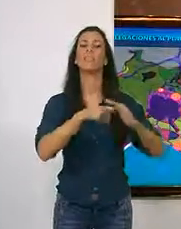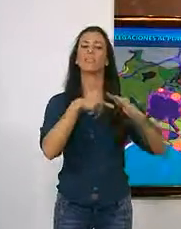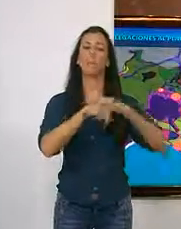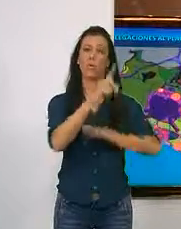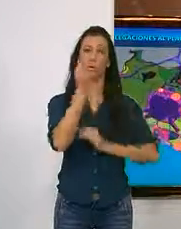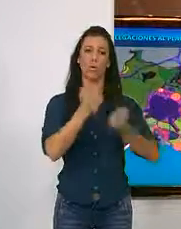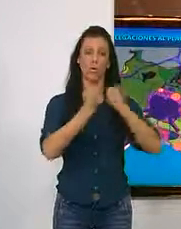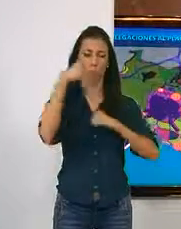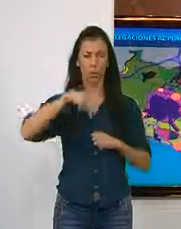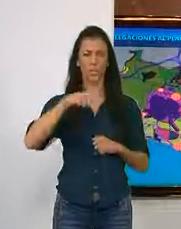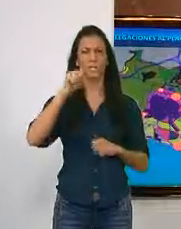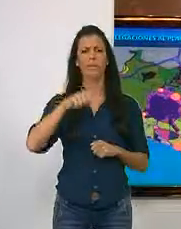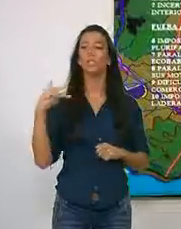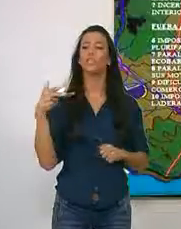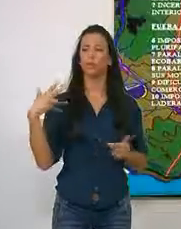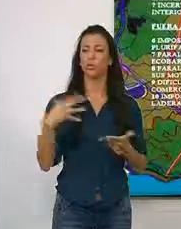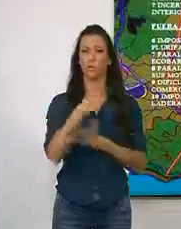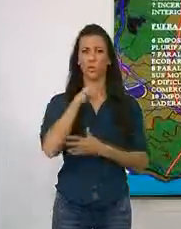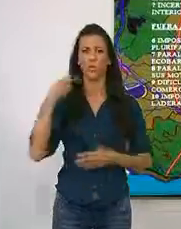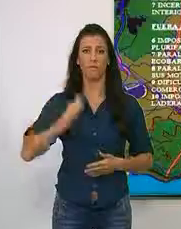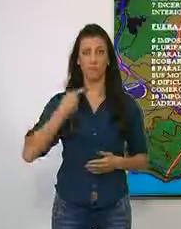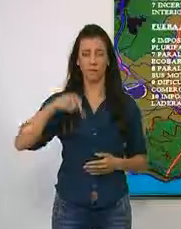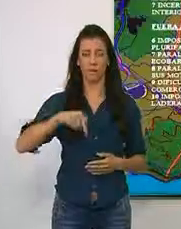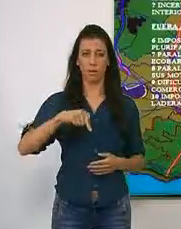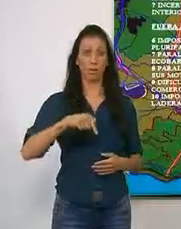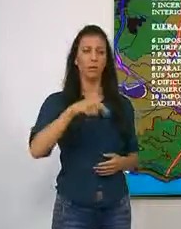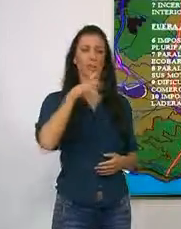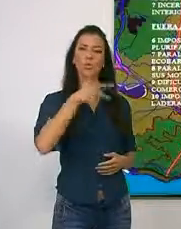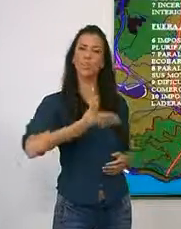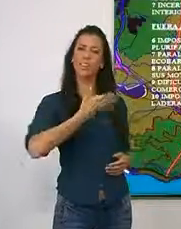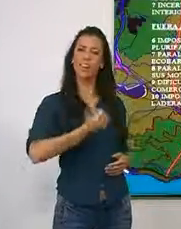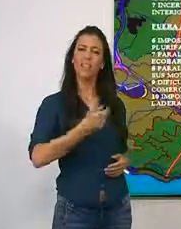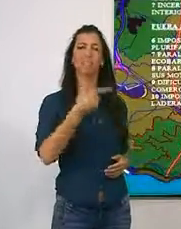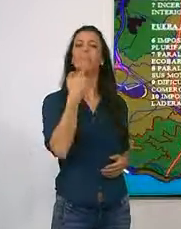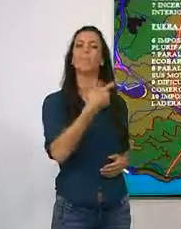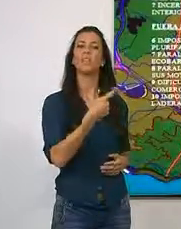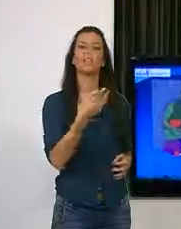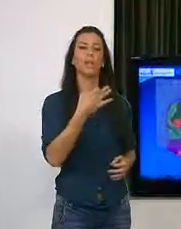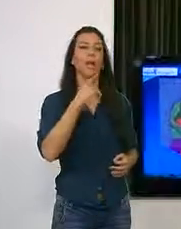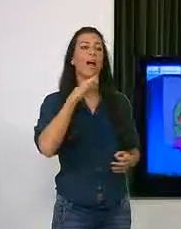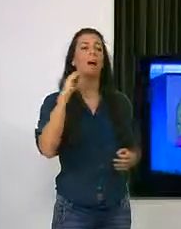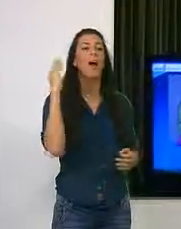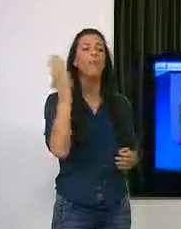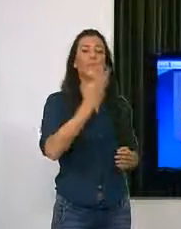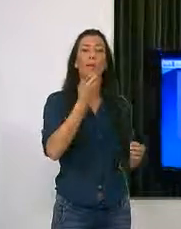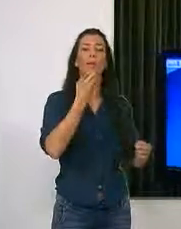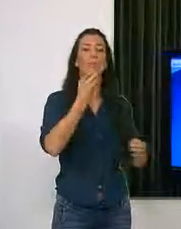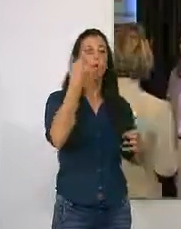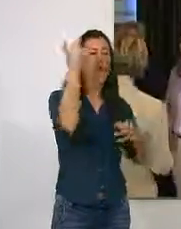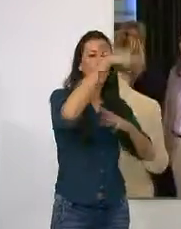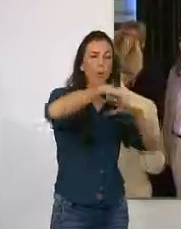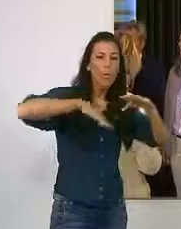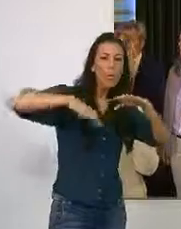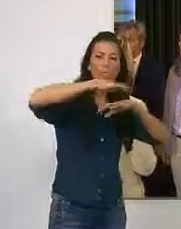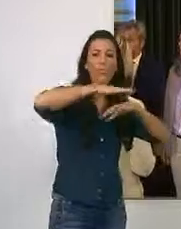desarrollo económico del municipio y los derechos de los motileños. La alcaldesa ha indicado que el documento no afecta a los municipios más